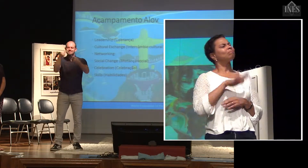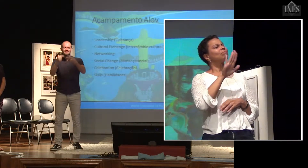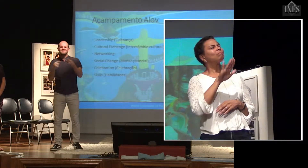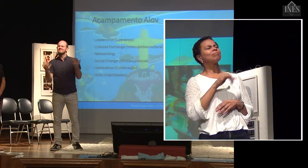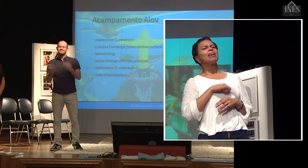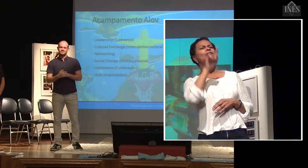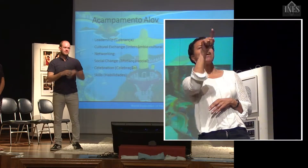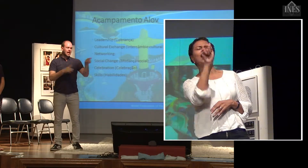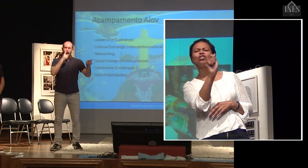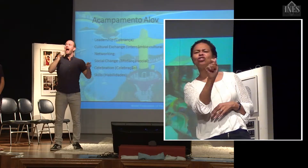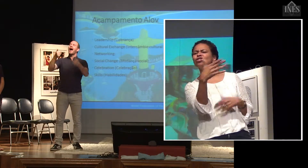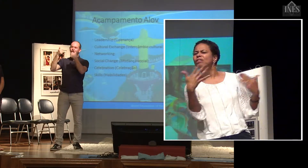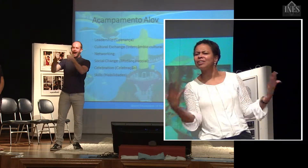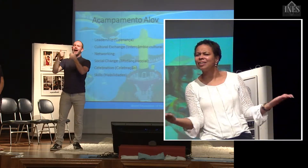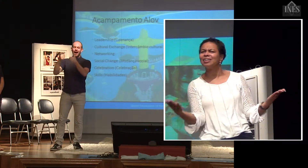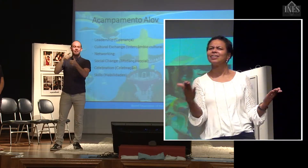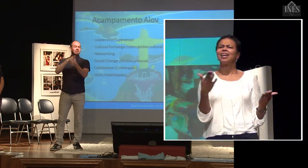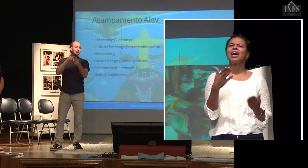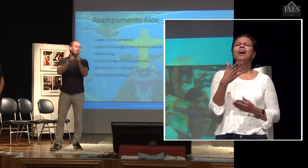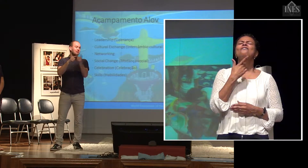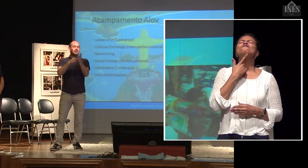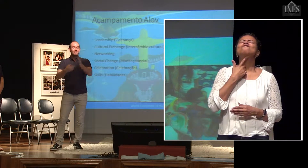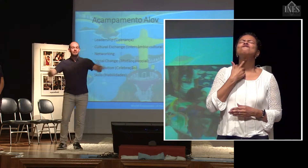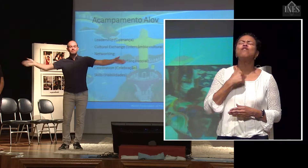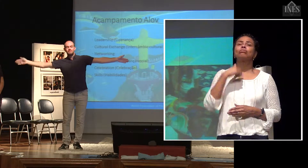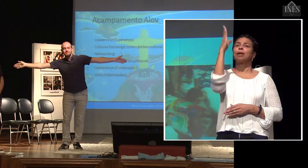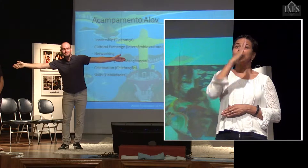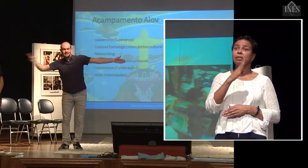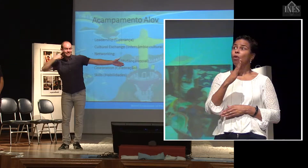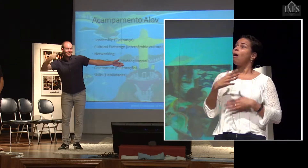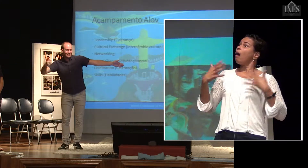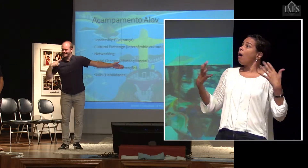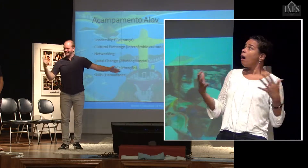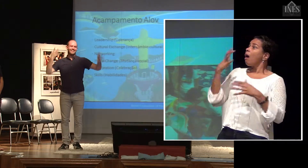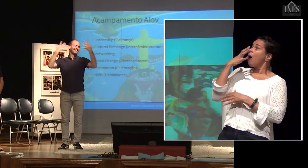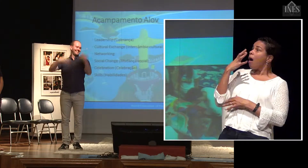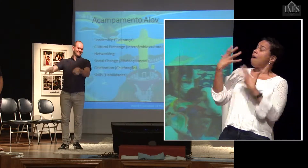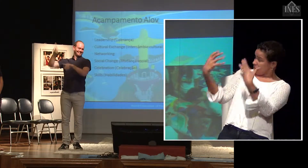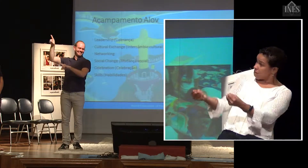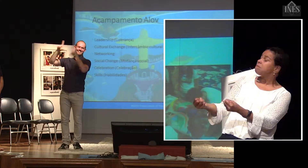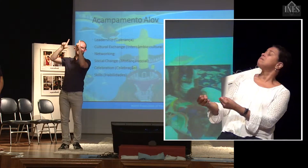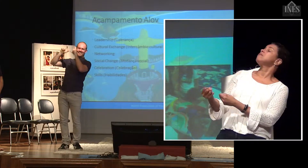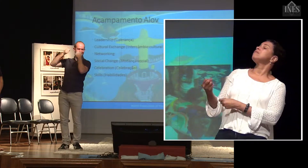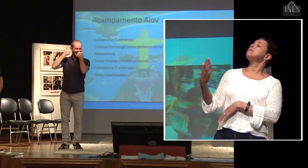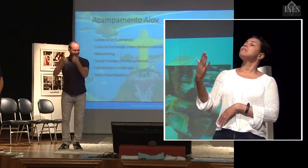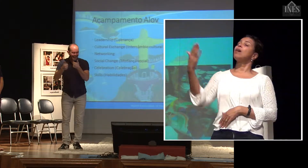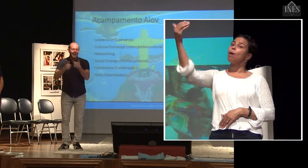Argentina para fazer umas coisas e a gente tinha vontade de passar pelo Brasil. A Ana falou, nossa, então, vamos lá, a gente pode fazer uma